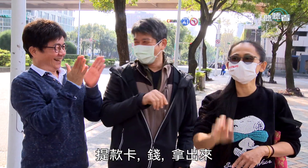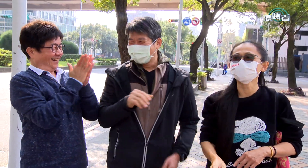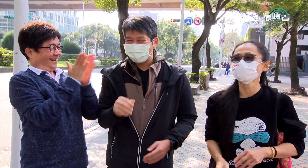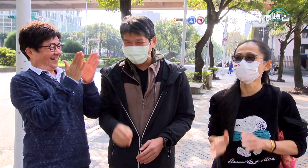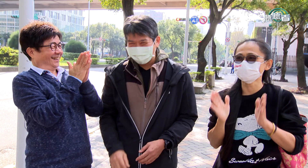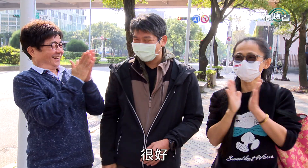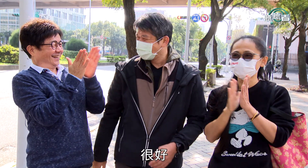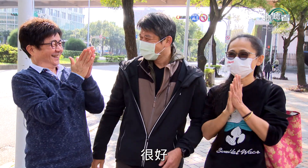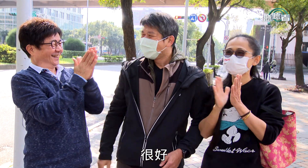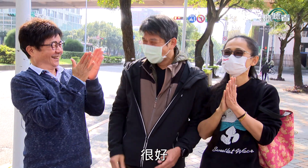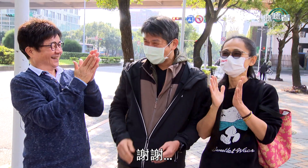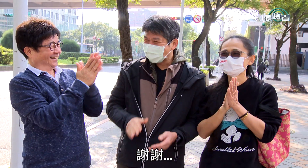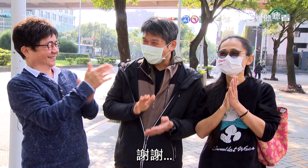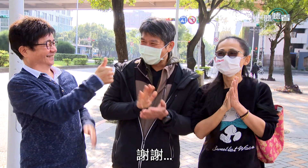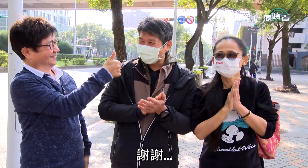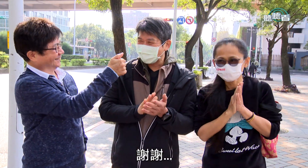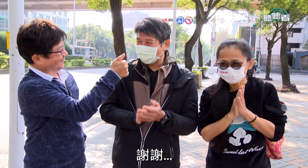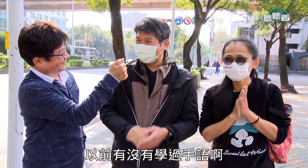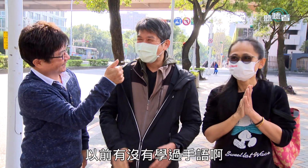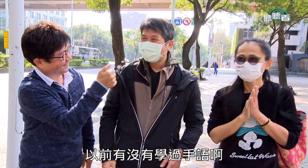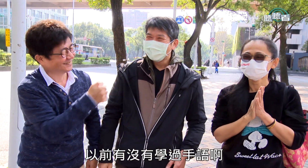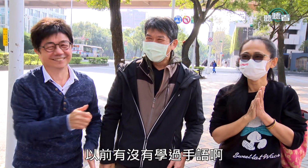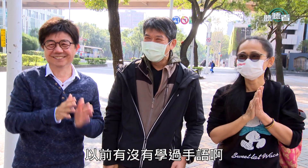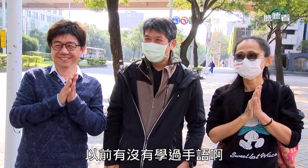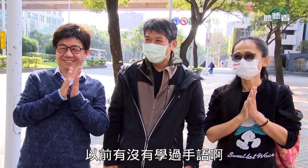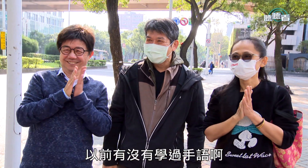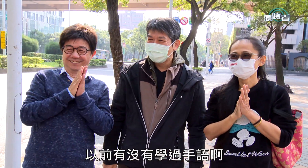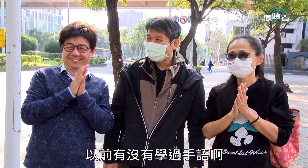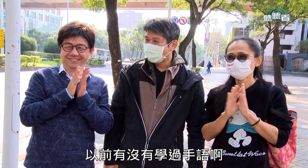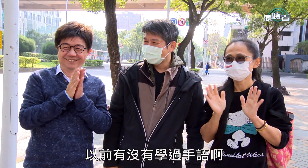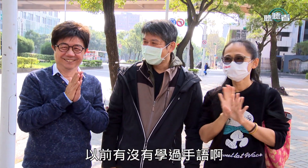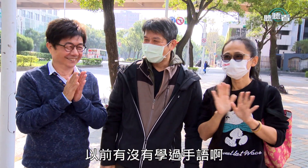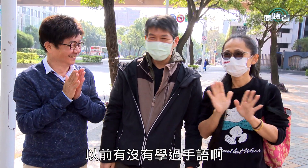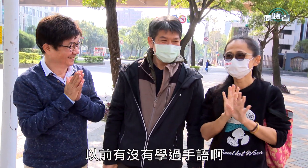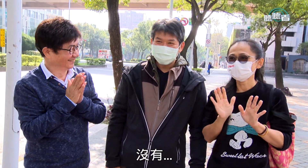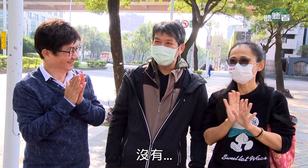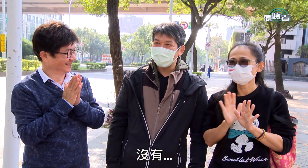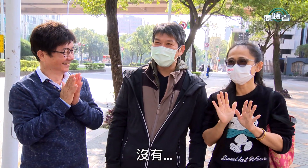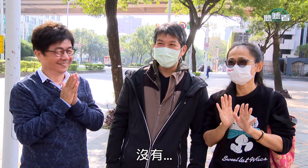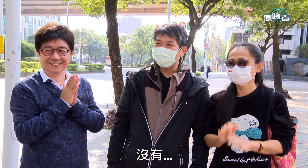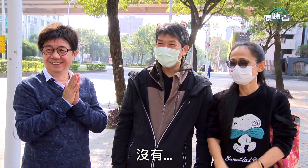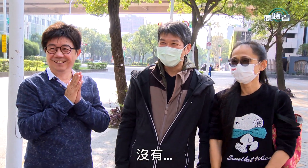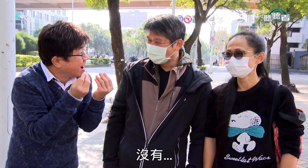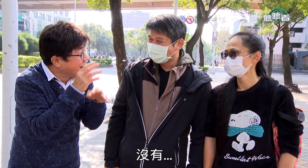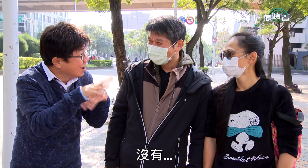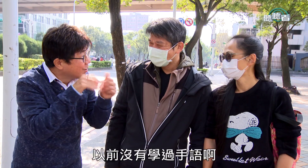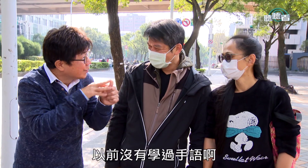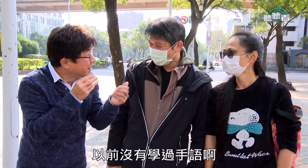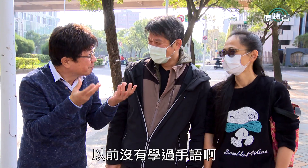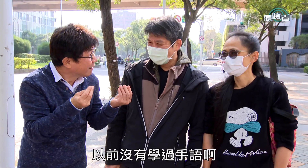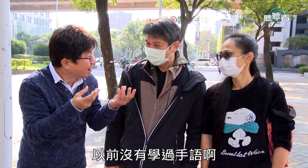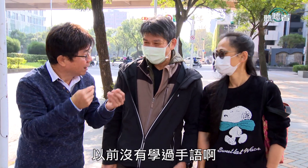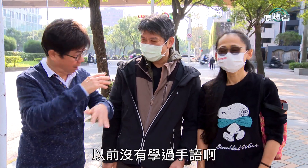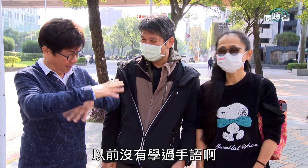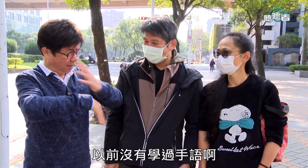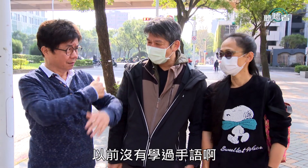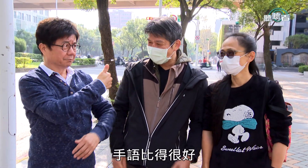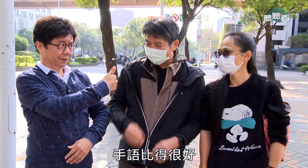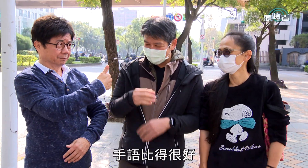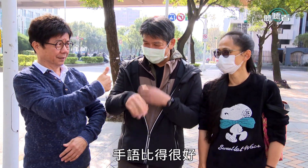哎 很好谢谢谢谢啊没有学过手语哎没有没有看得好以前没有学过手语啊没有没有手语比